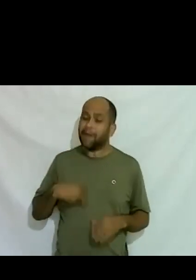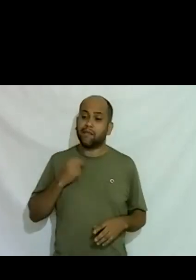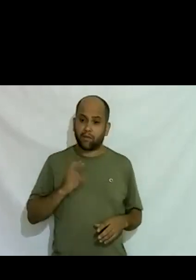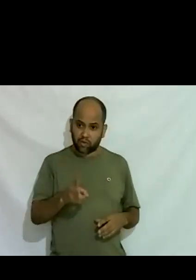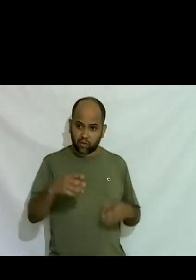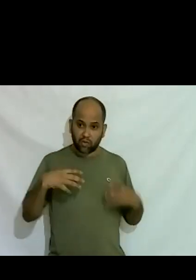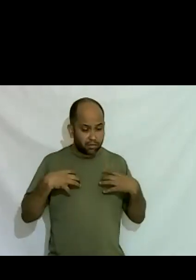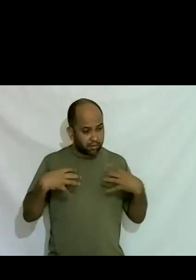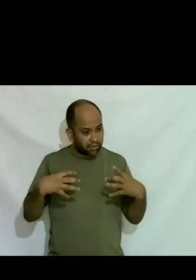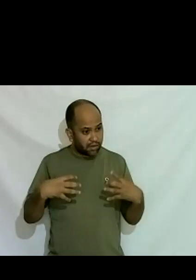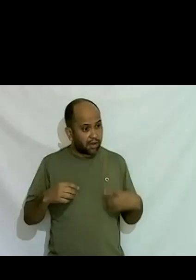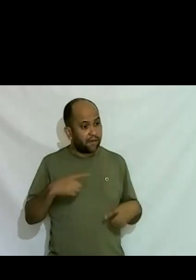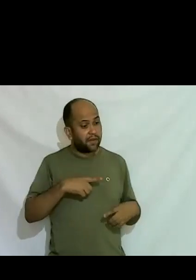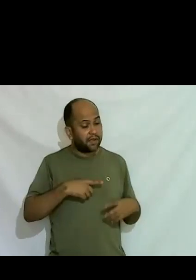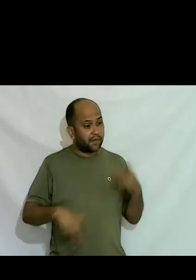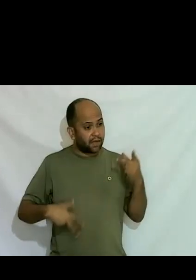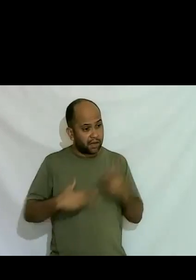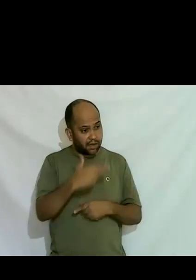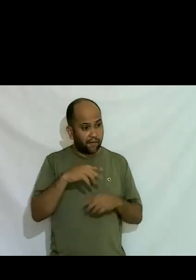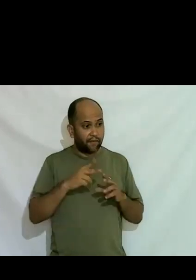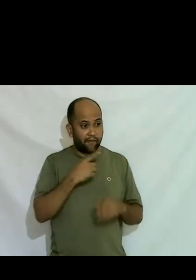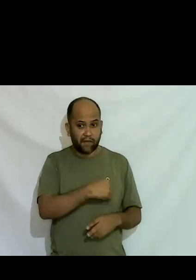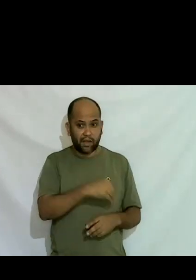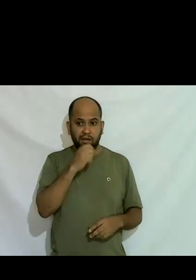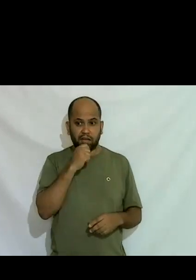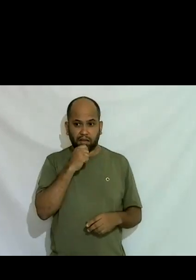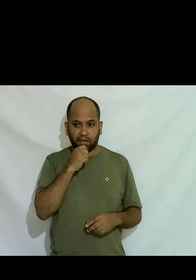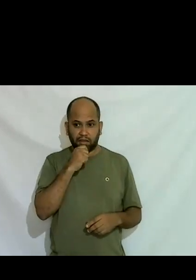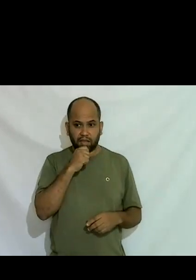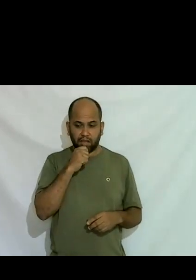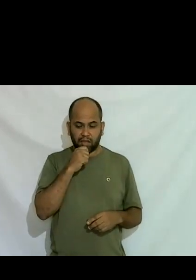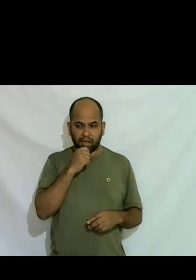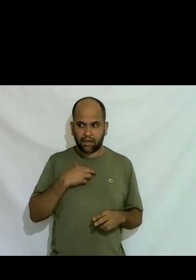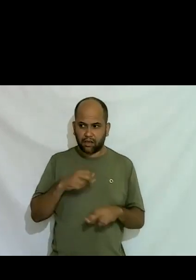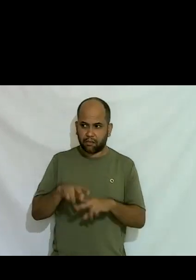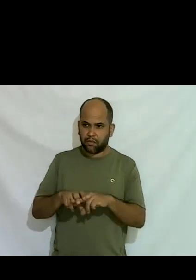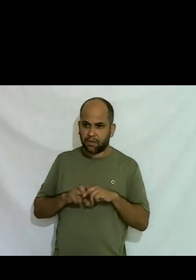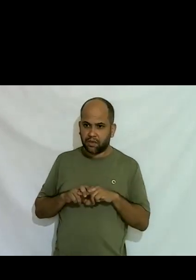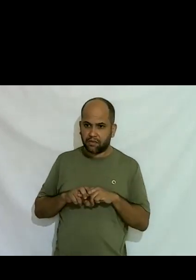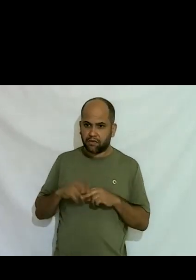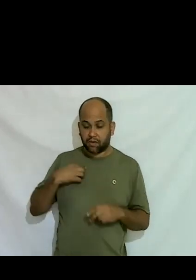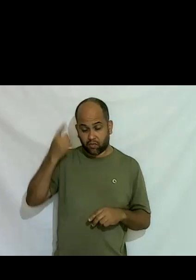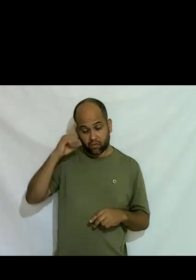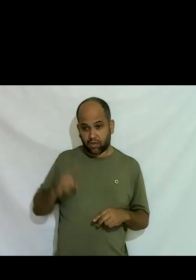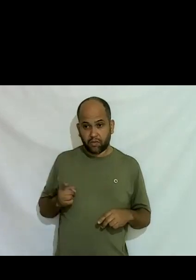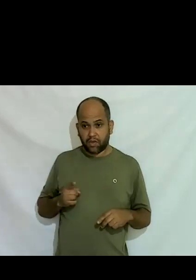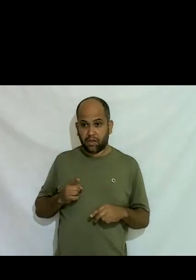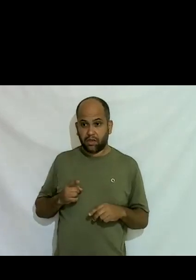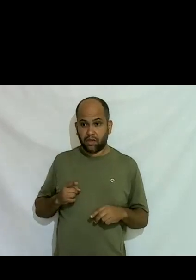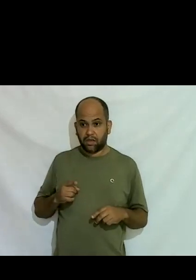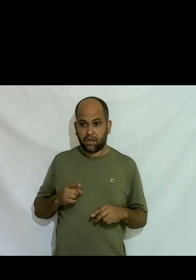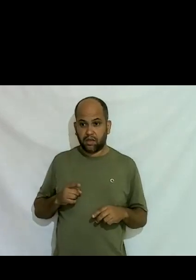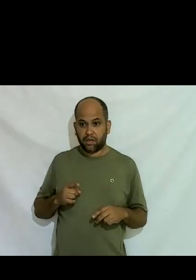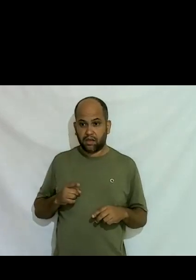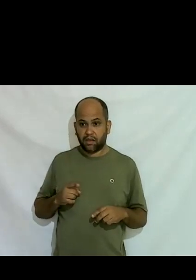hormonizando você vai ficar estéreo e esse foi o argumento eu não sabia né que eu ficaria estéreo então